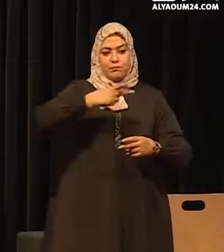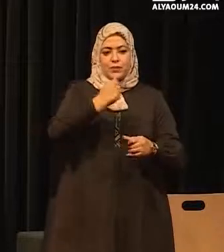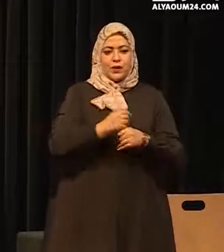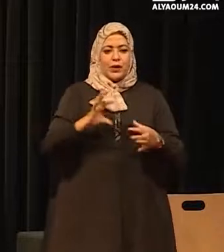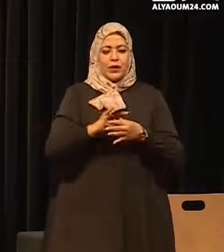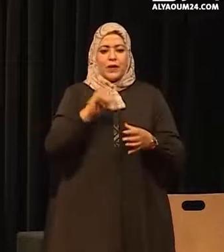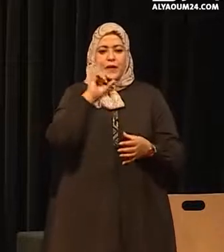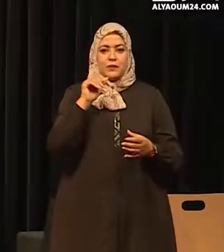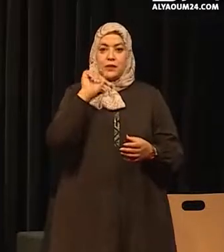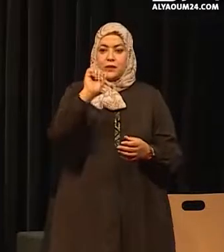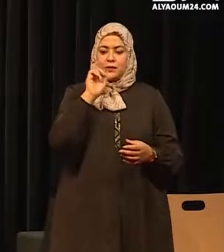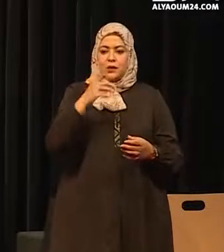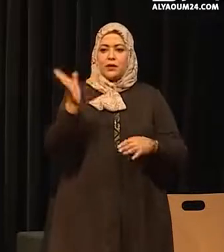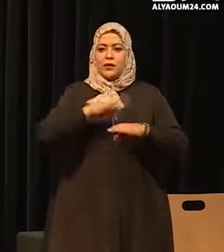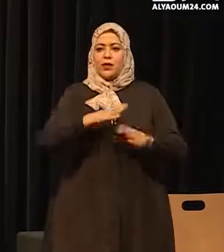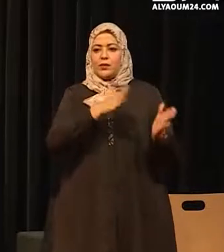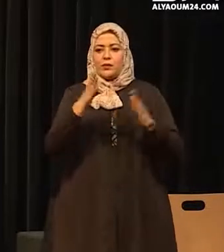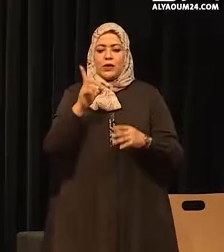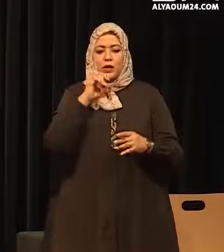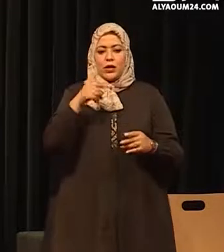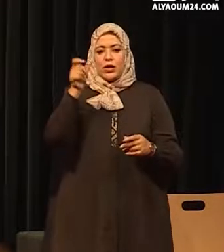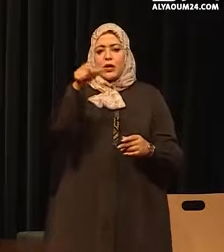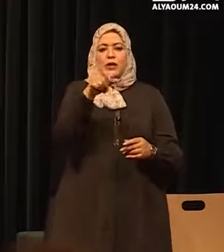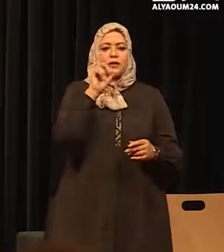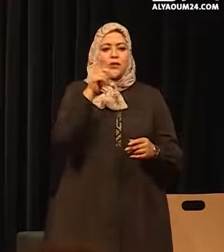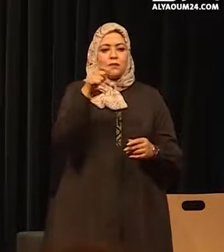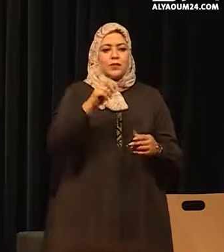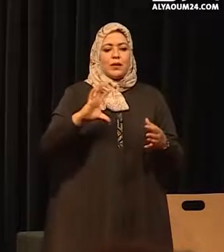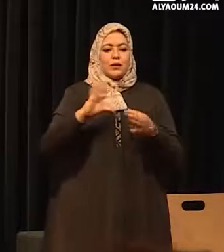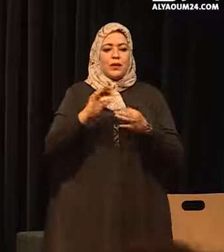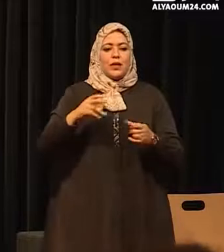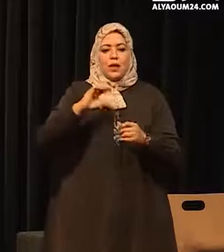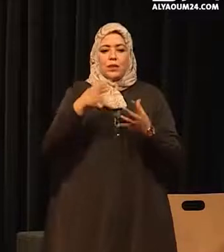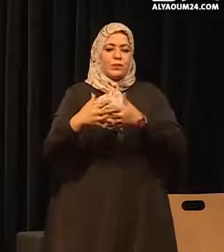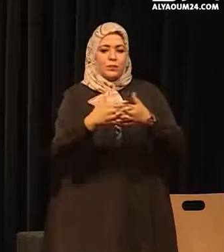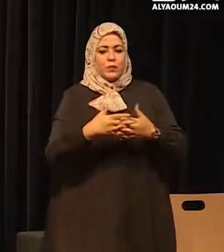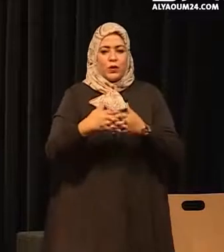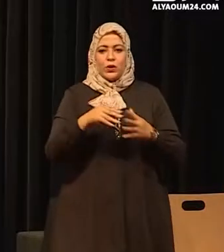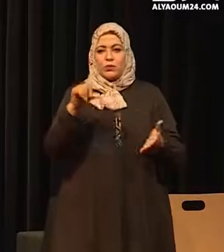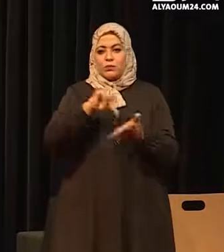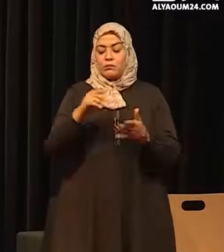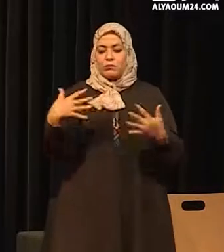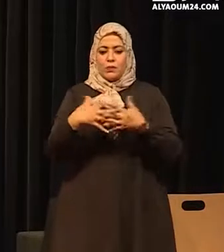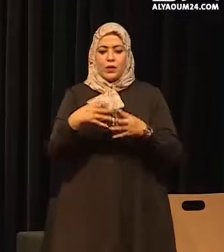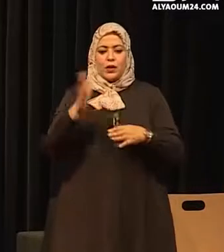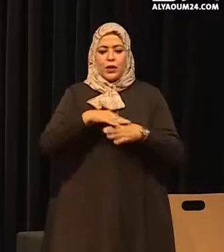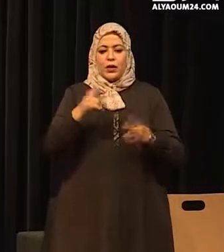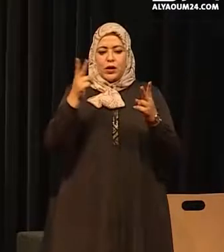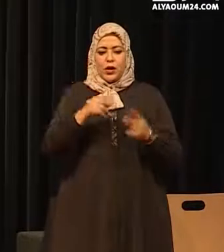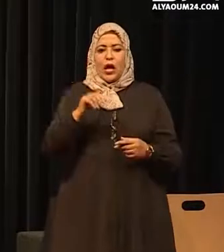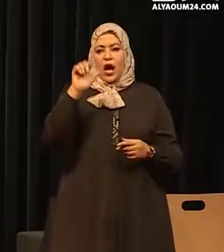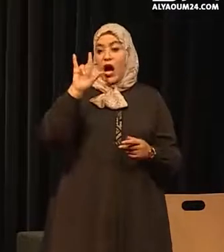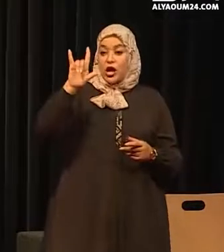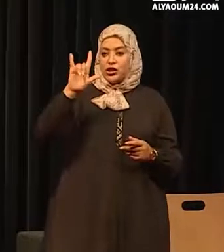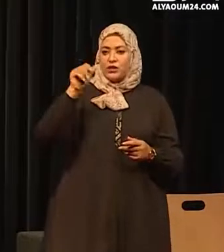أوليوفان السيدة والسيدة ممتلة أمم المتحدة للتنود أشتاخ